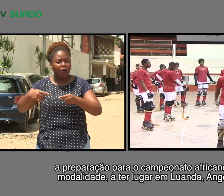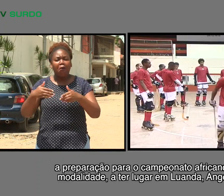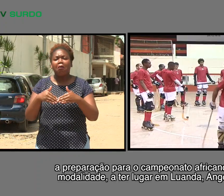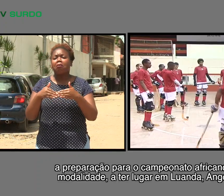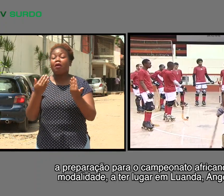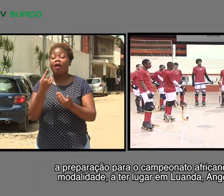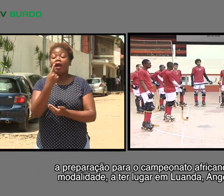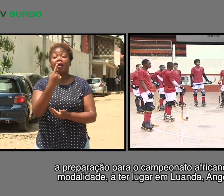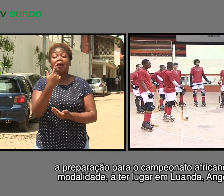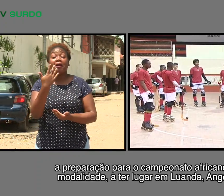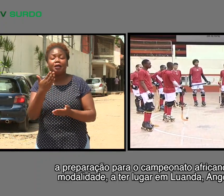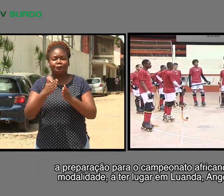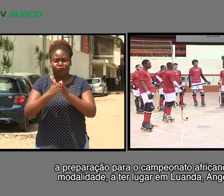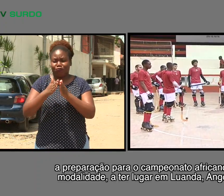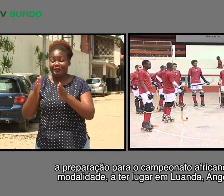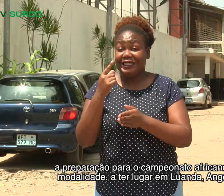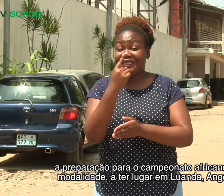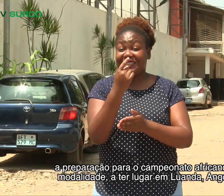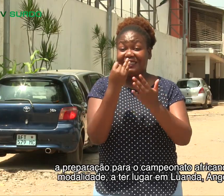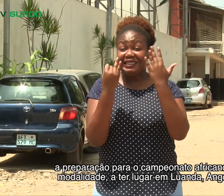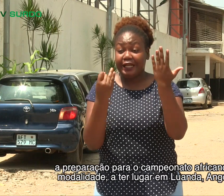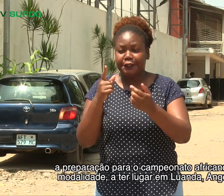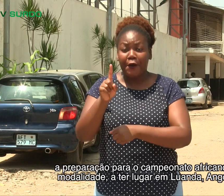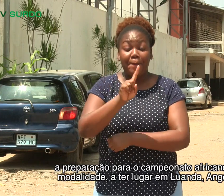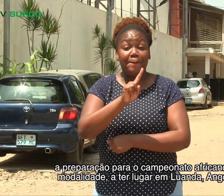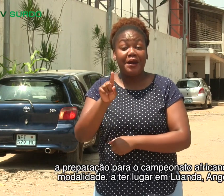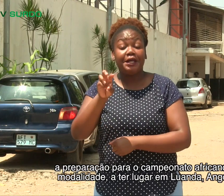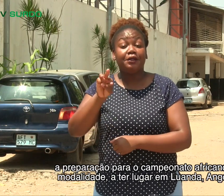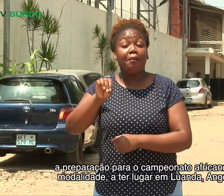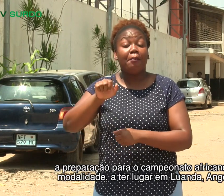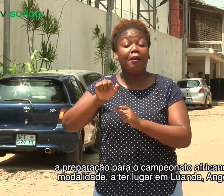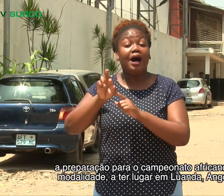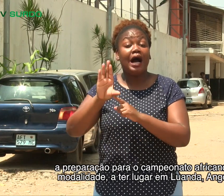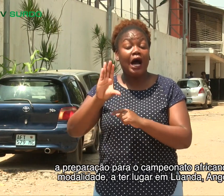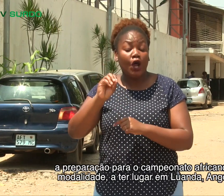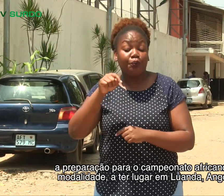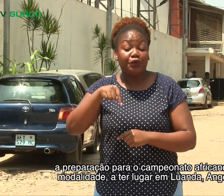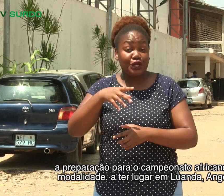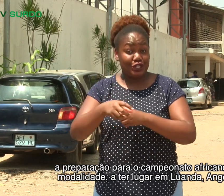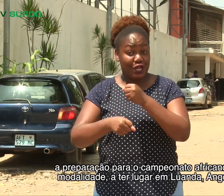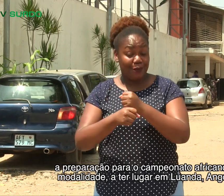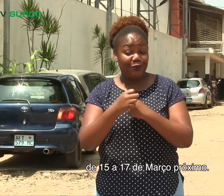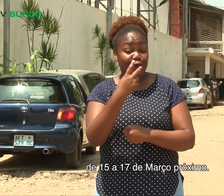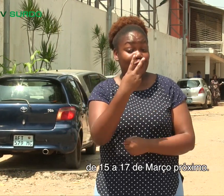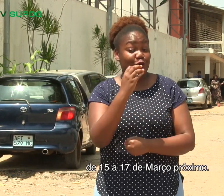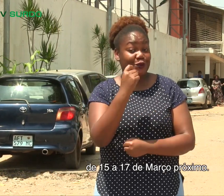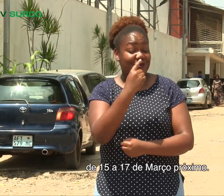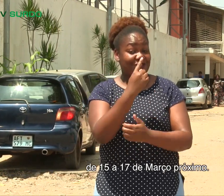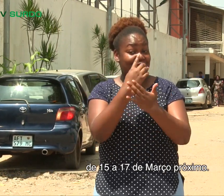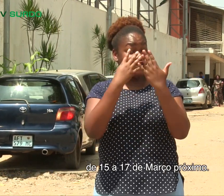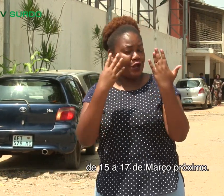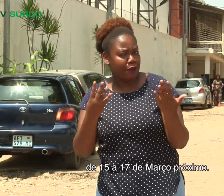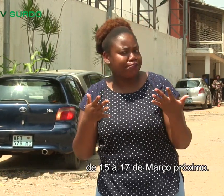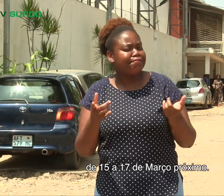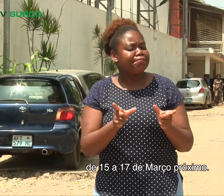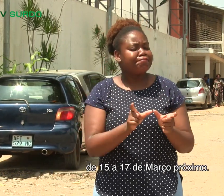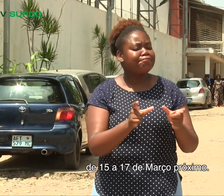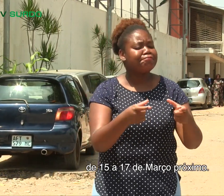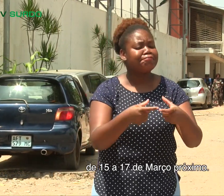campeonato africano da modalidade, a ter lugar em Luanda, Angola, de 15 a 17 de março